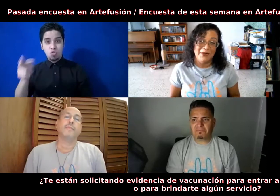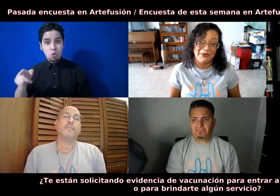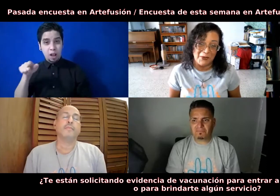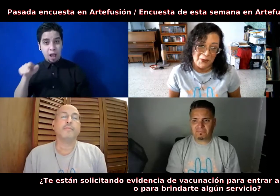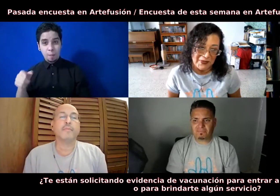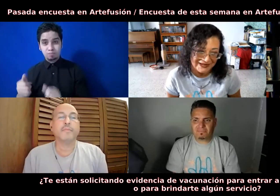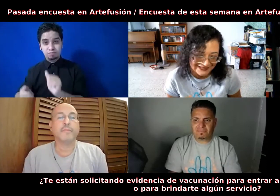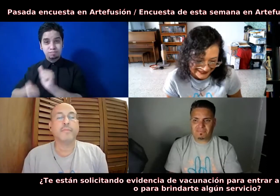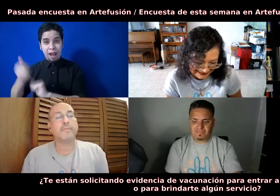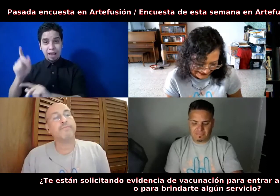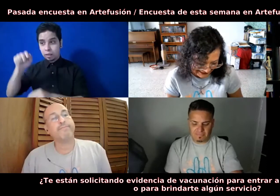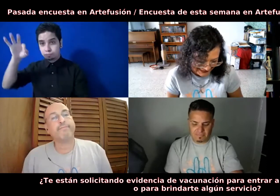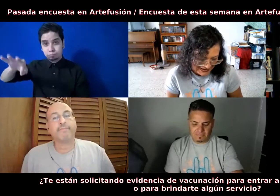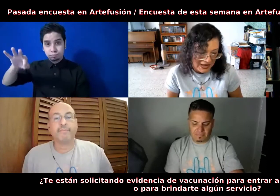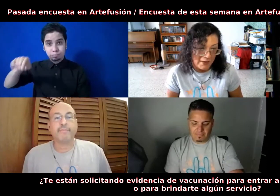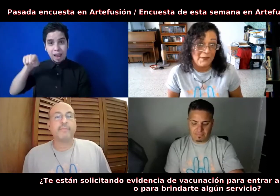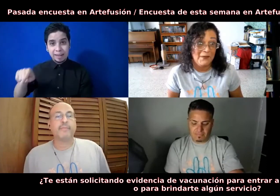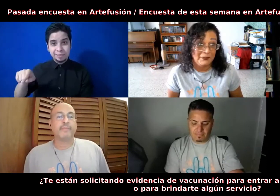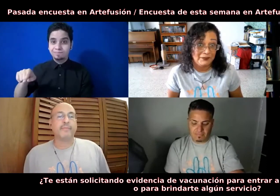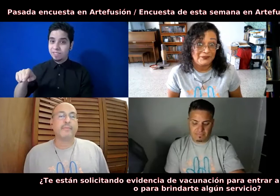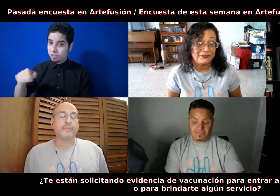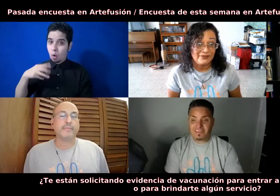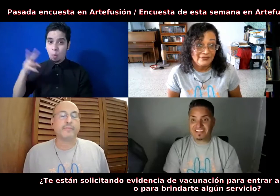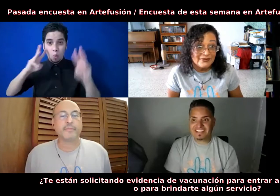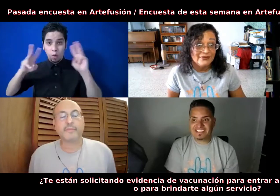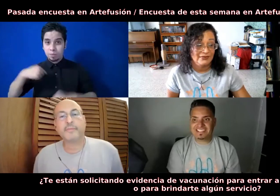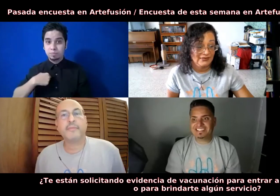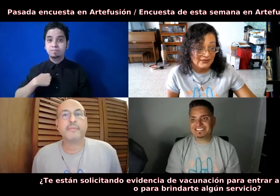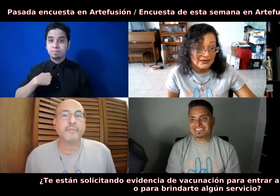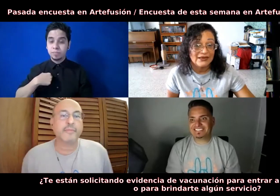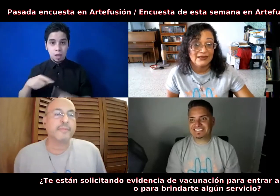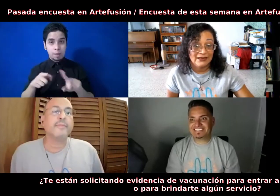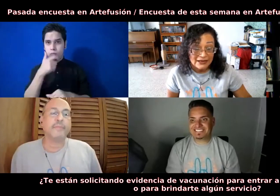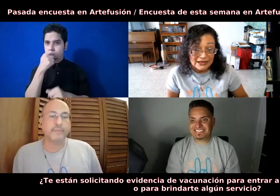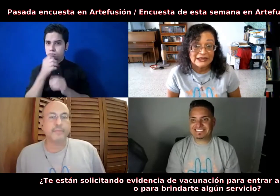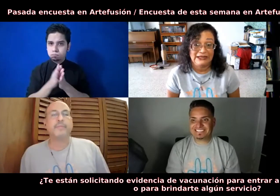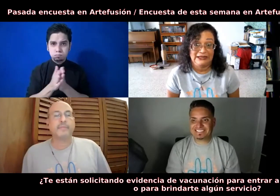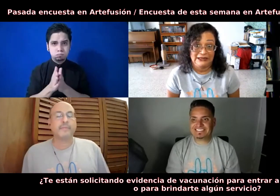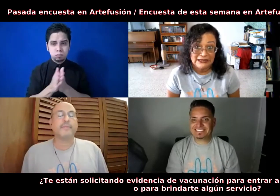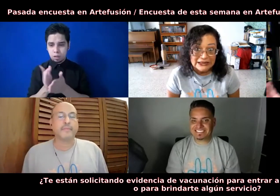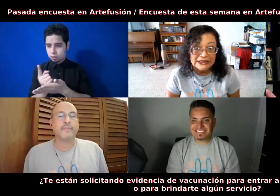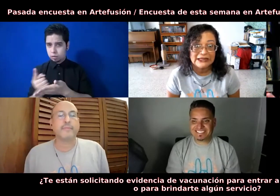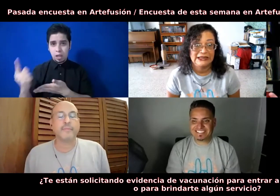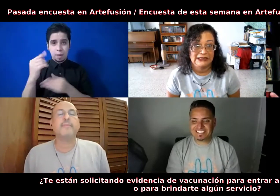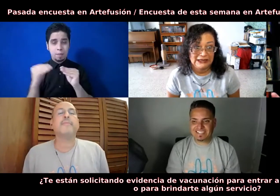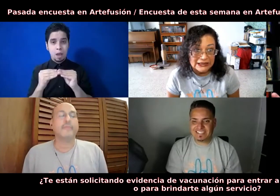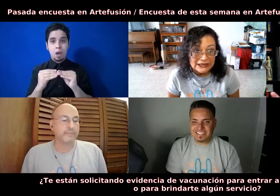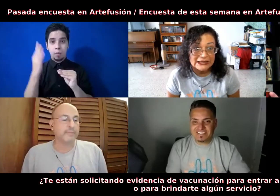me preocupa. Es interesante que dejemos la encuesta esta nueva semana, porque hubo un cambio de orden